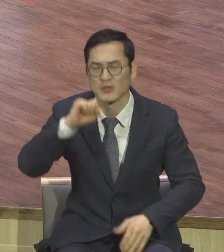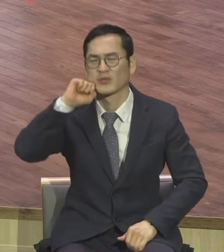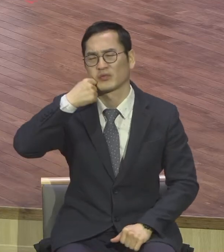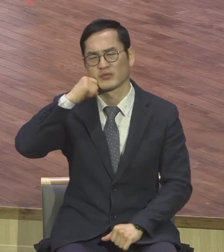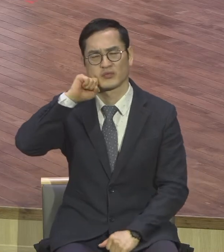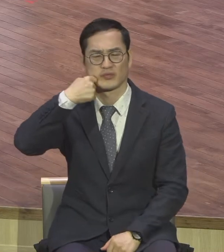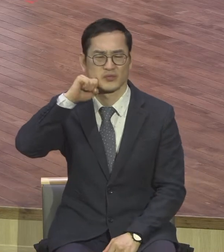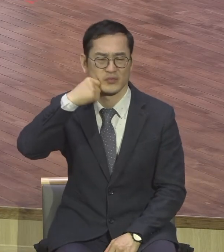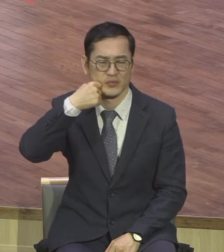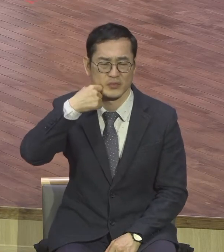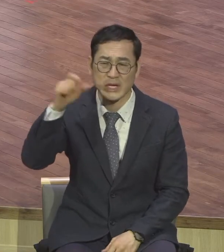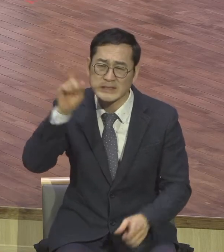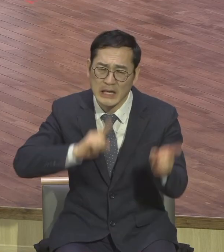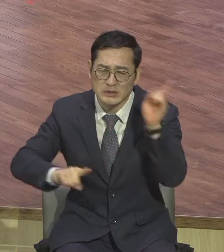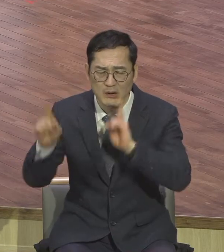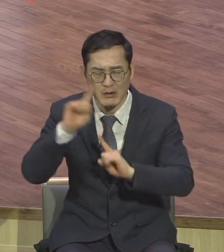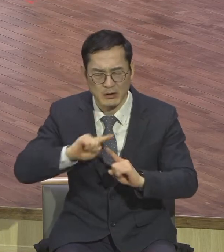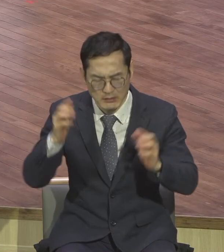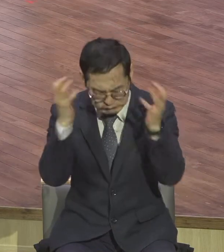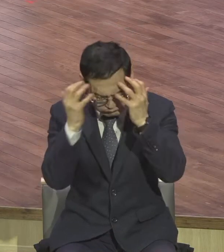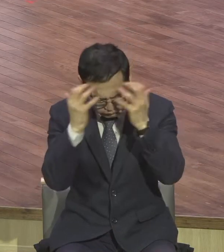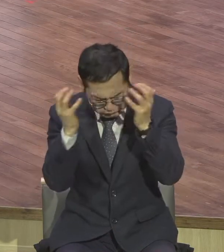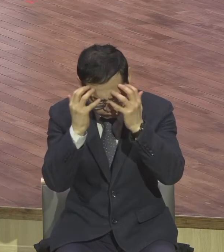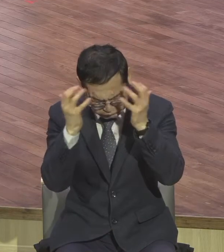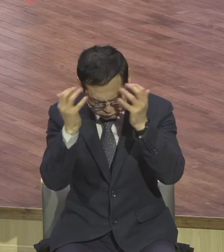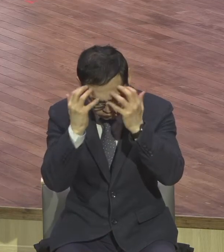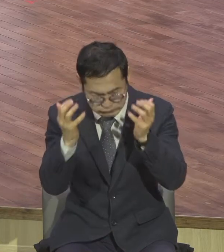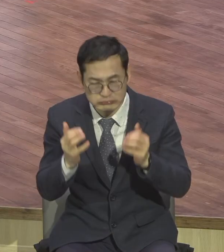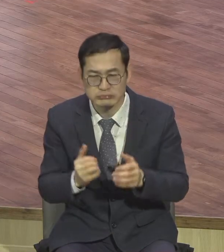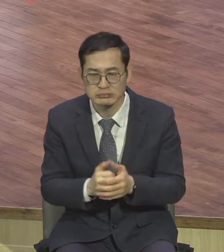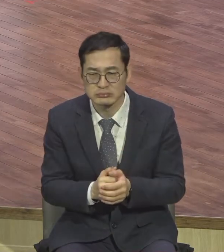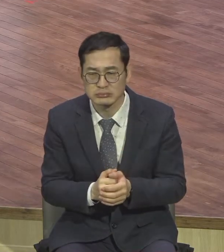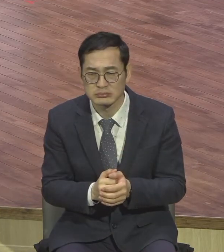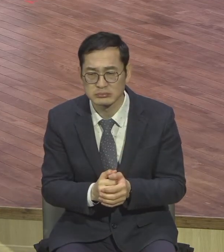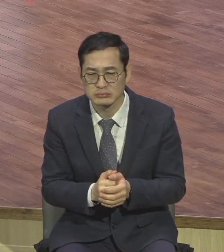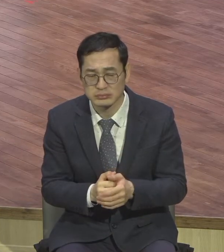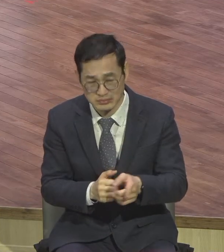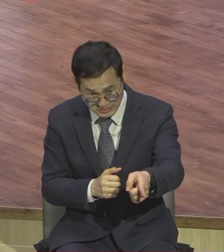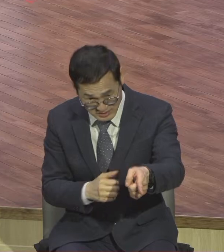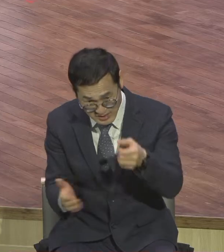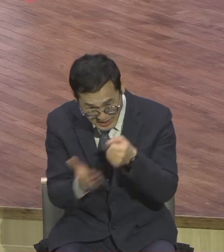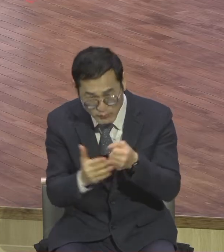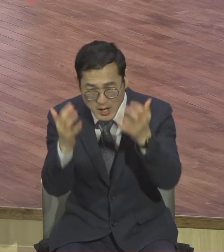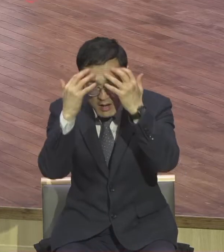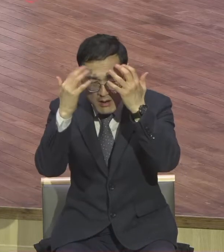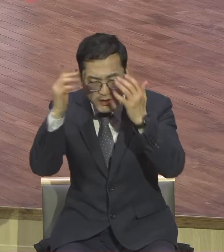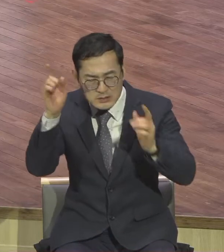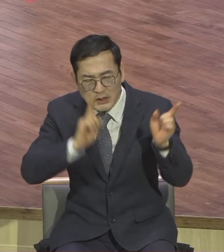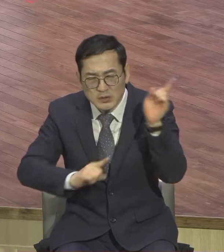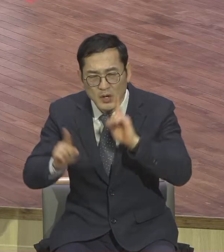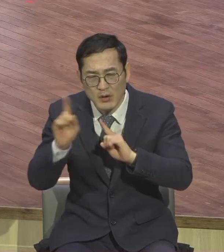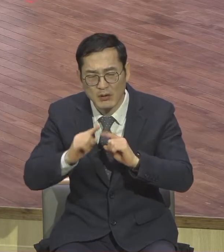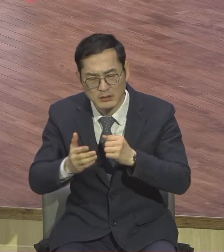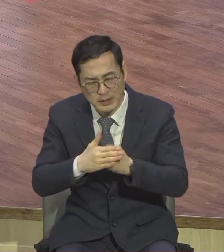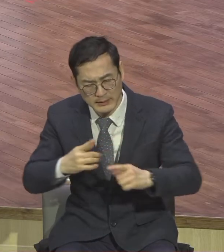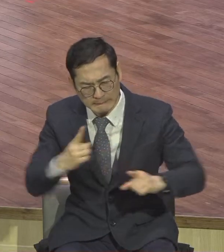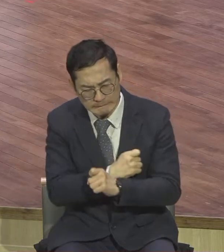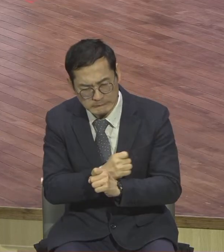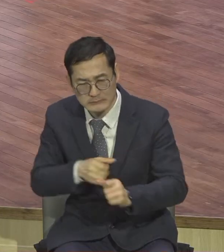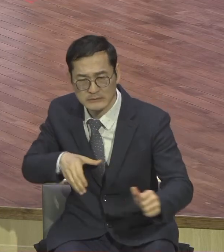받았고 고통을 당했으면 그것에 대한 복수하고 싶은 그러한 마음이 있는